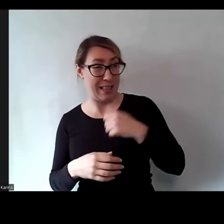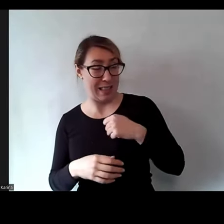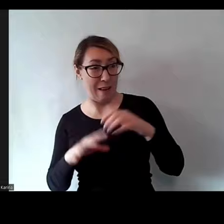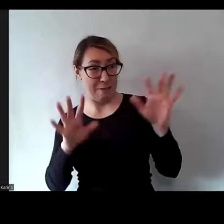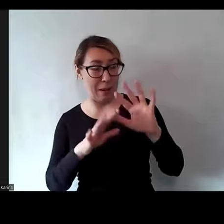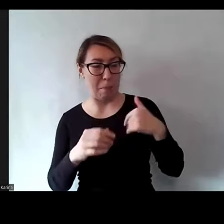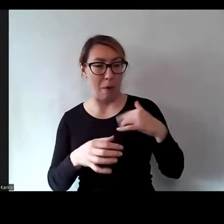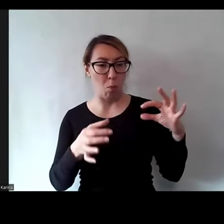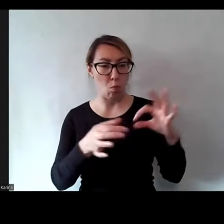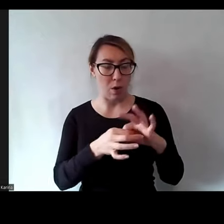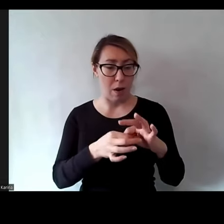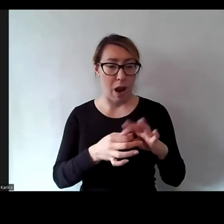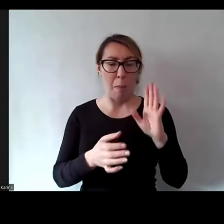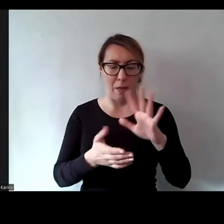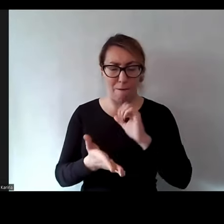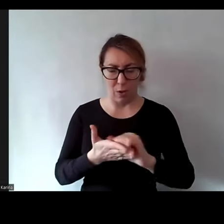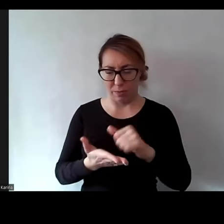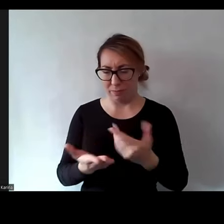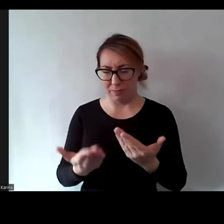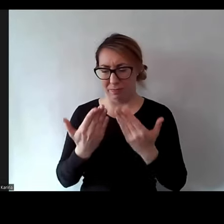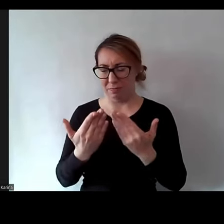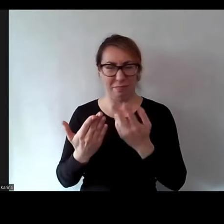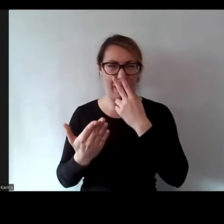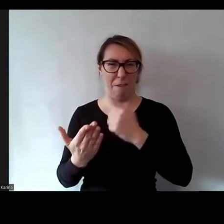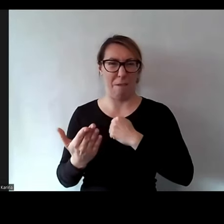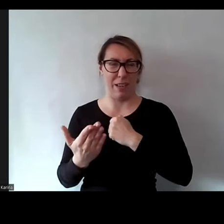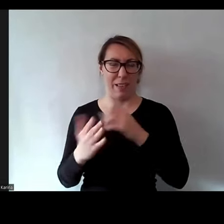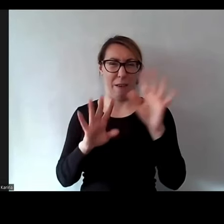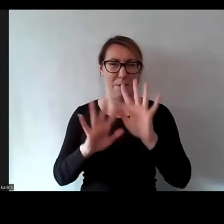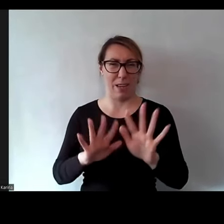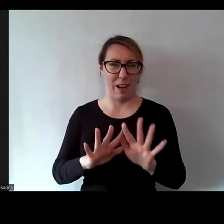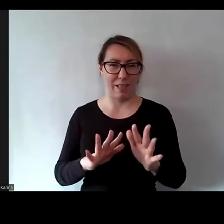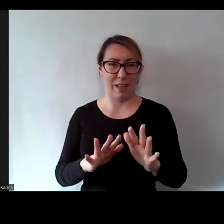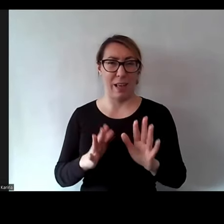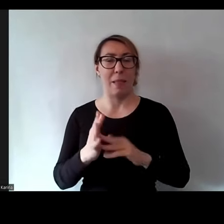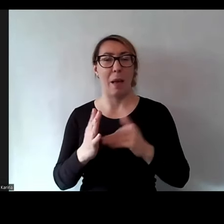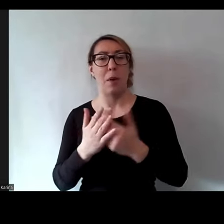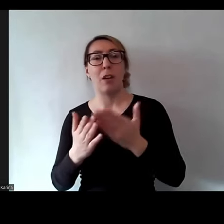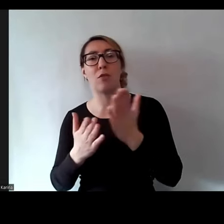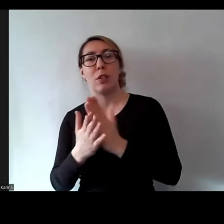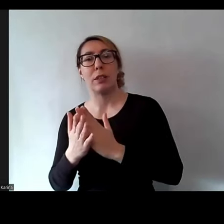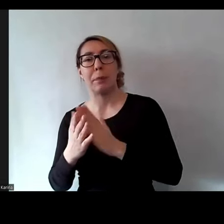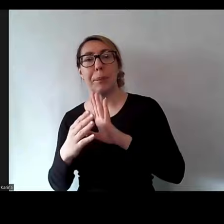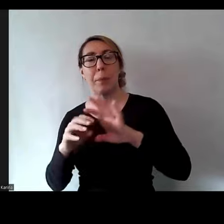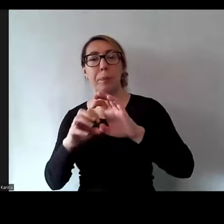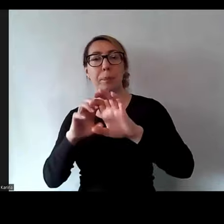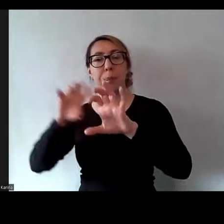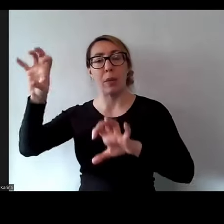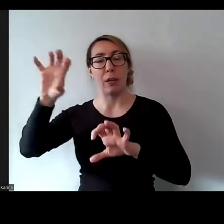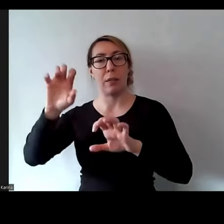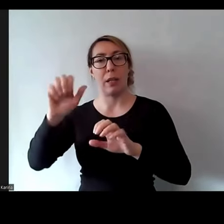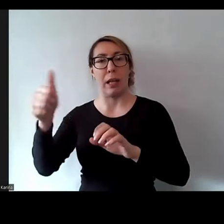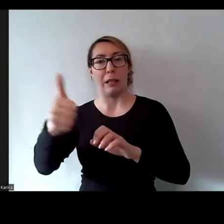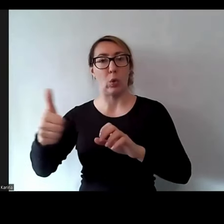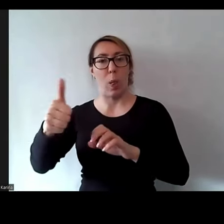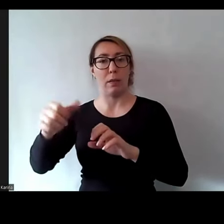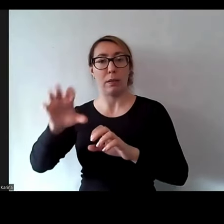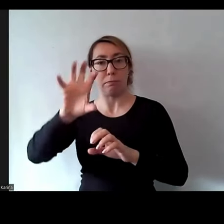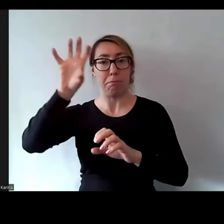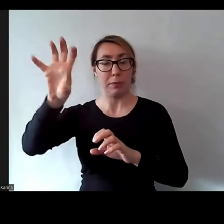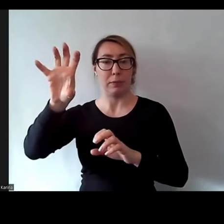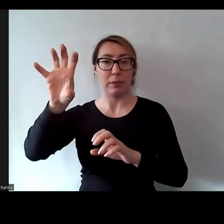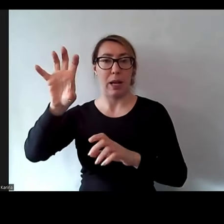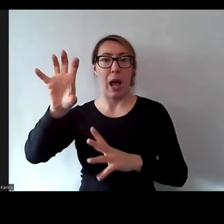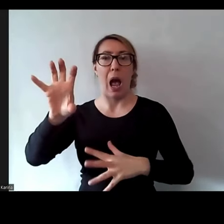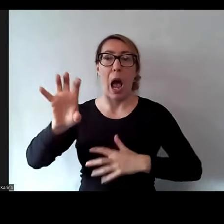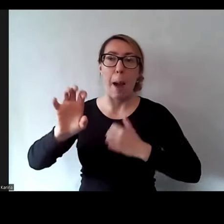dobraliśmy, wydrukowaliśmy? Nie, nie widać tutaj tego. Szczególnie te elementy w izolacji. No, żeby to